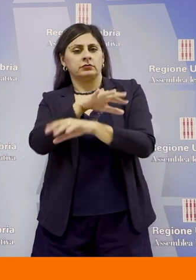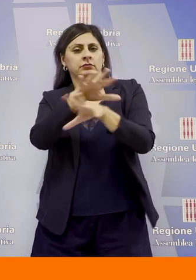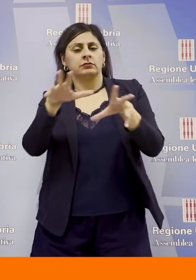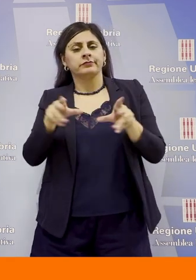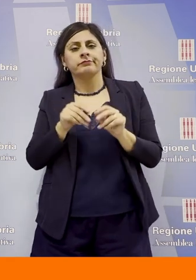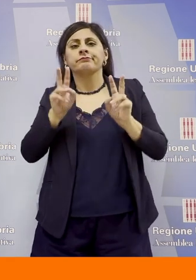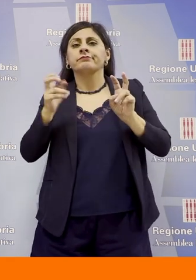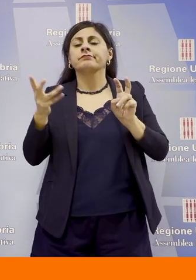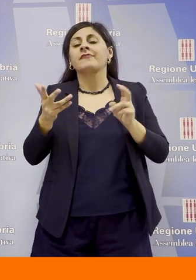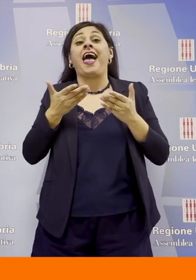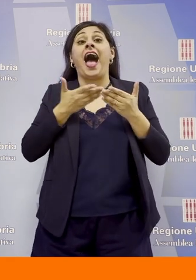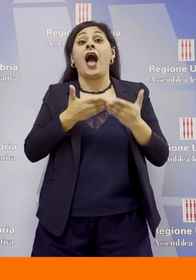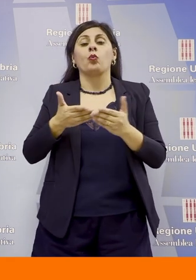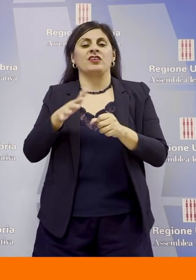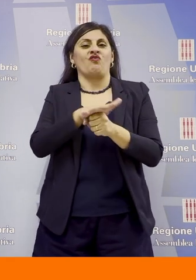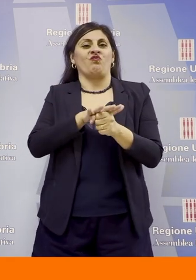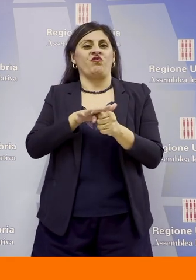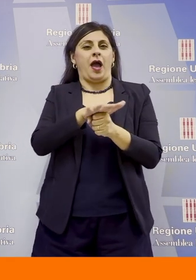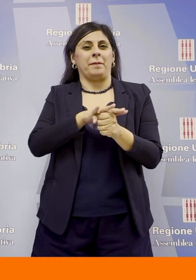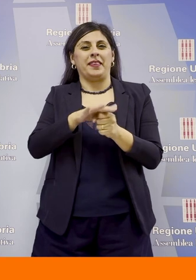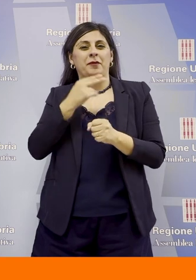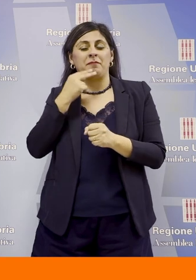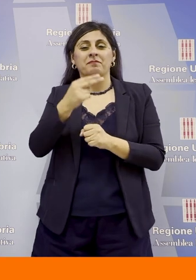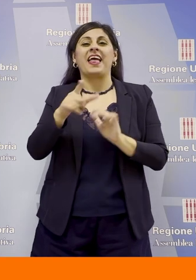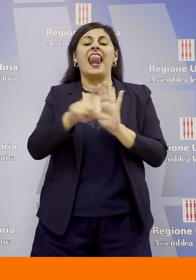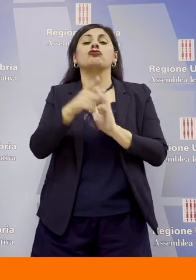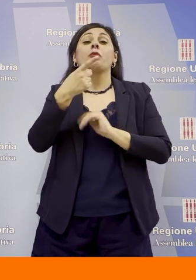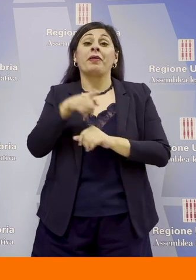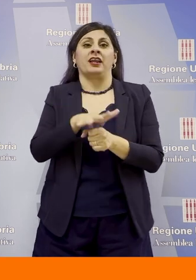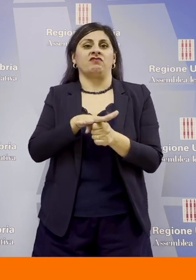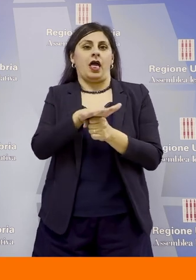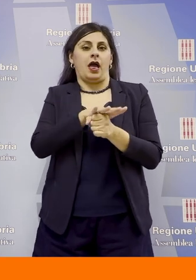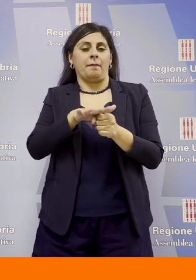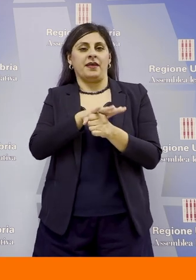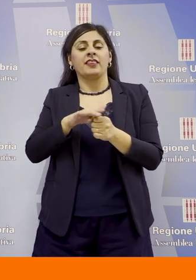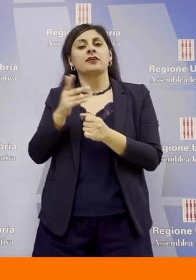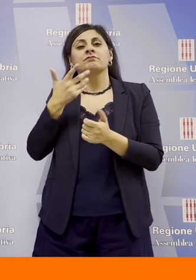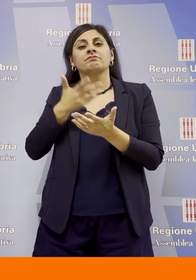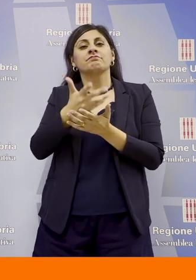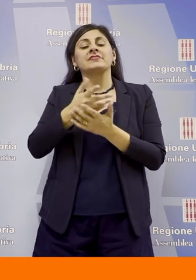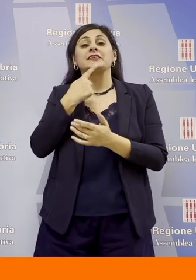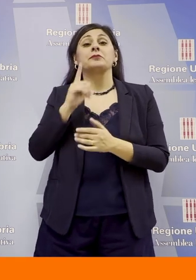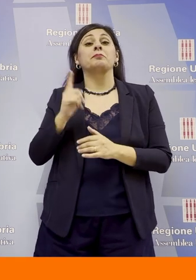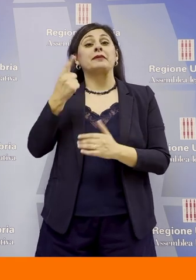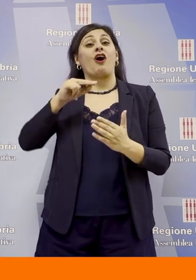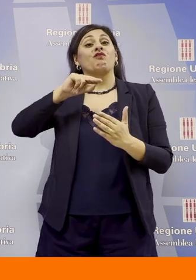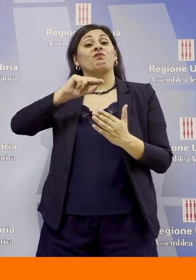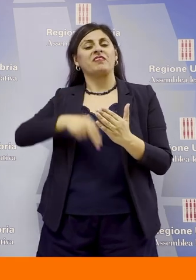aiuti alle famiglie nota anche come legge per le famiglie Ce ne parla la prima firmataria di questo